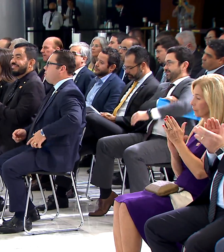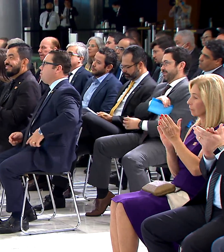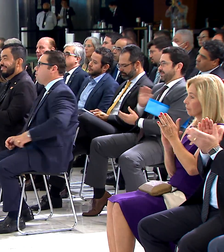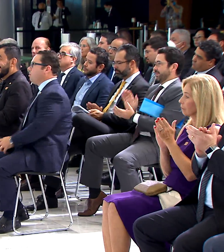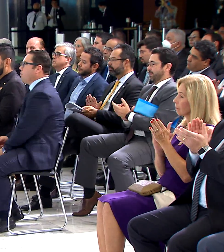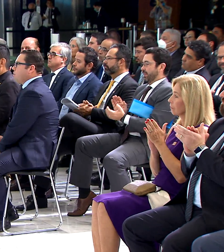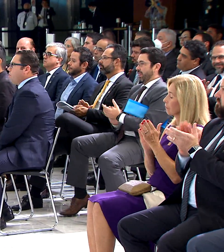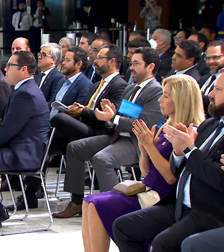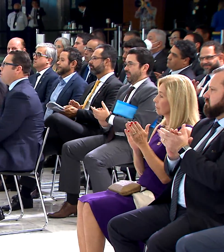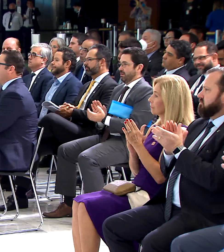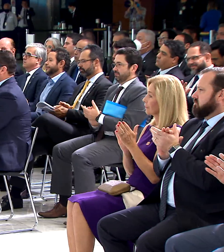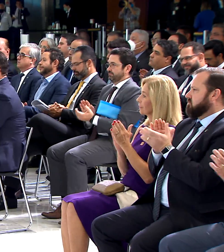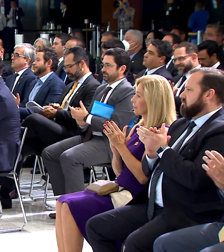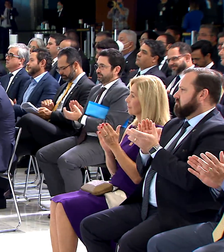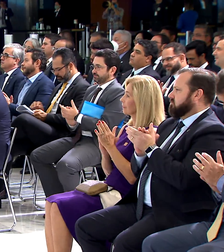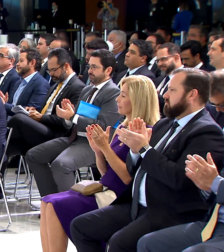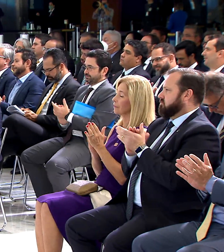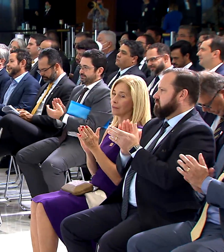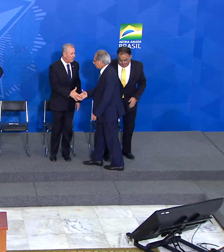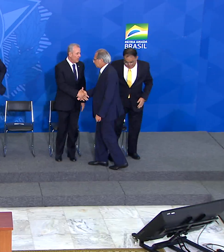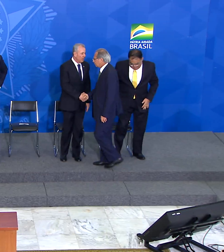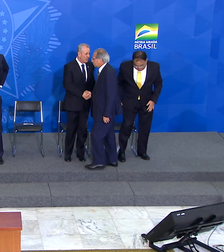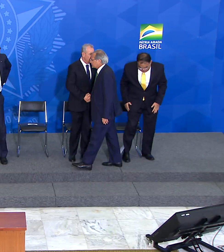Obrigado. Obrigado.